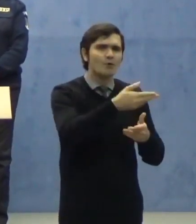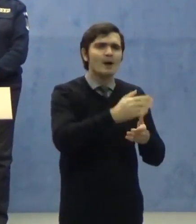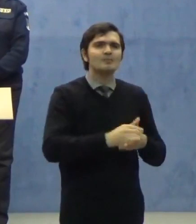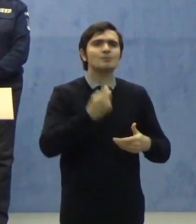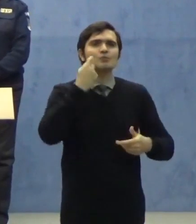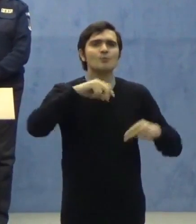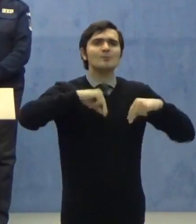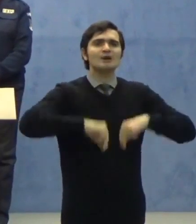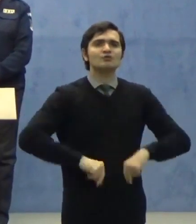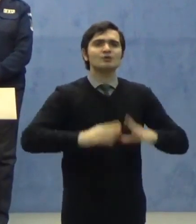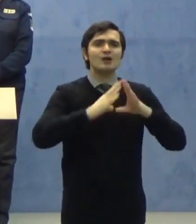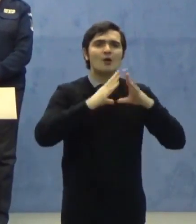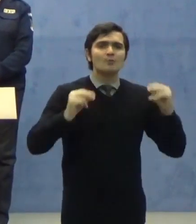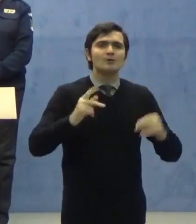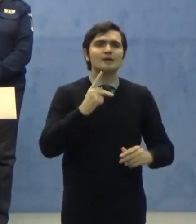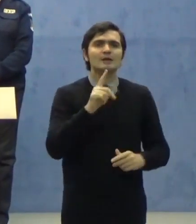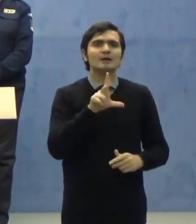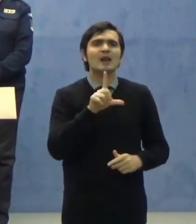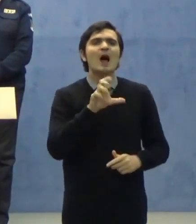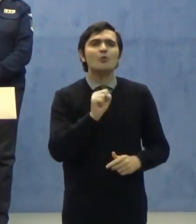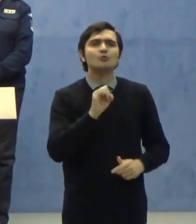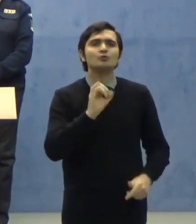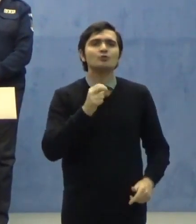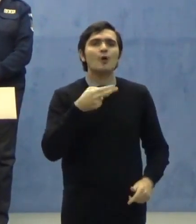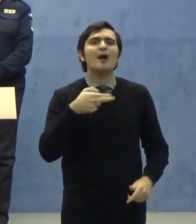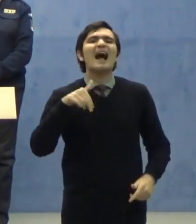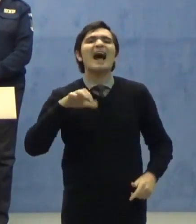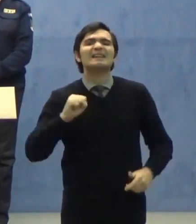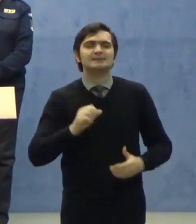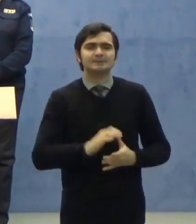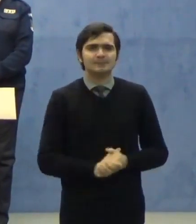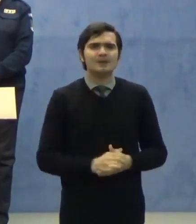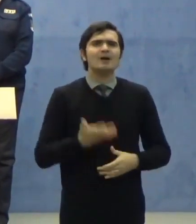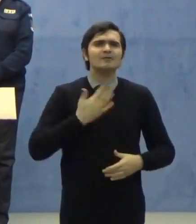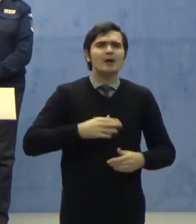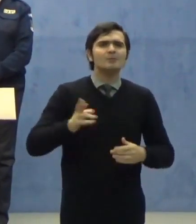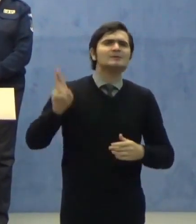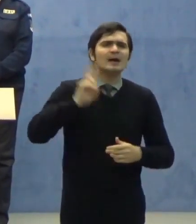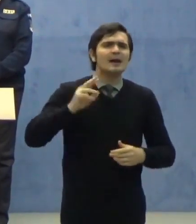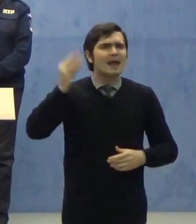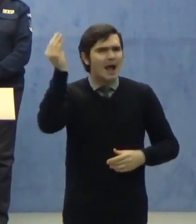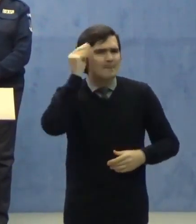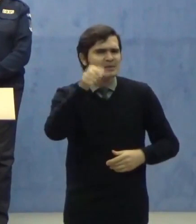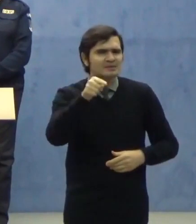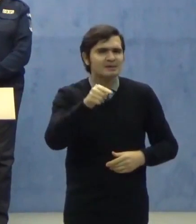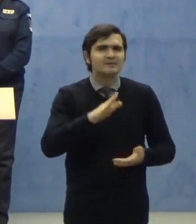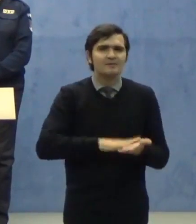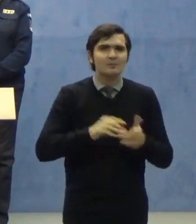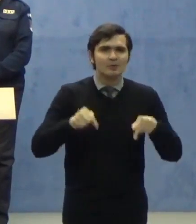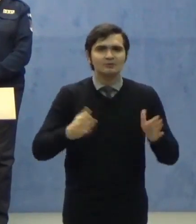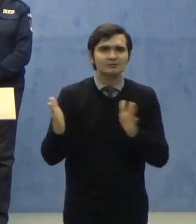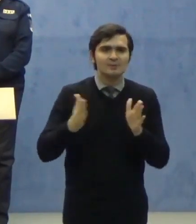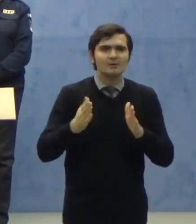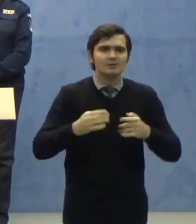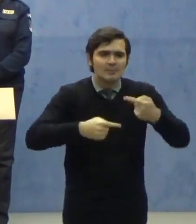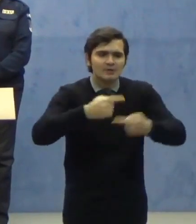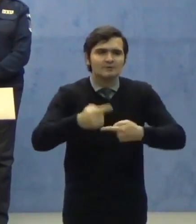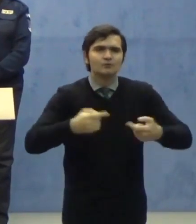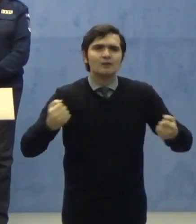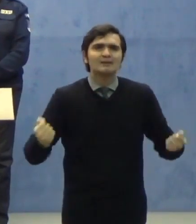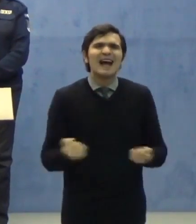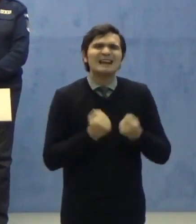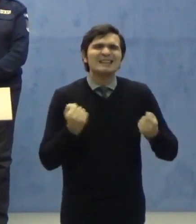Claus Iohannis. Vreau să vă reamintesc faptul că am desfășurat în această perioadă operații integrate pentru